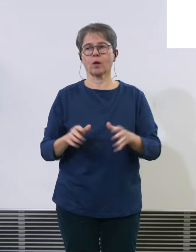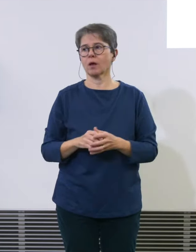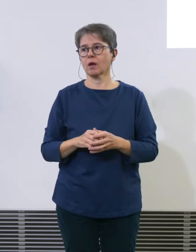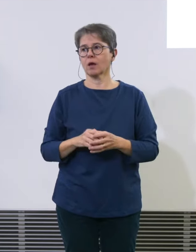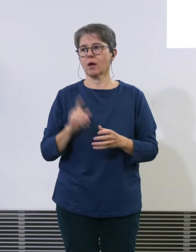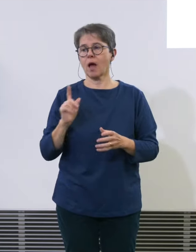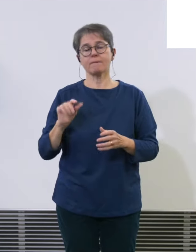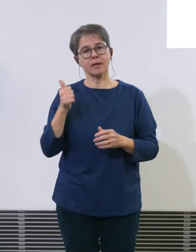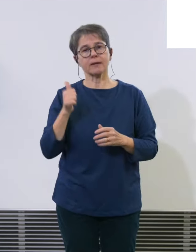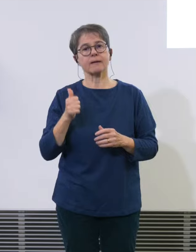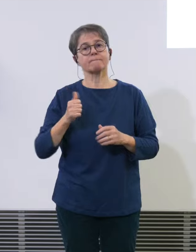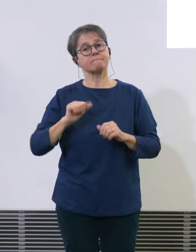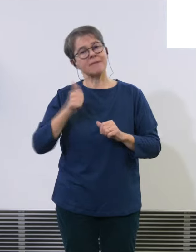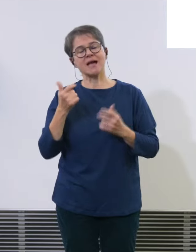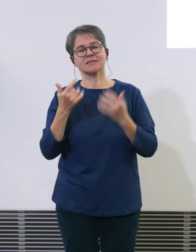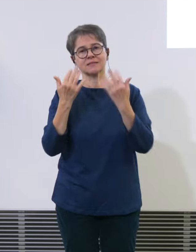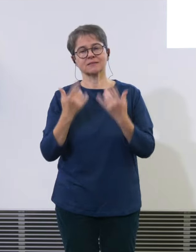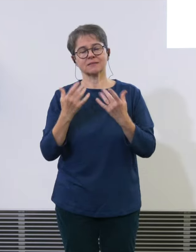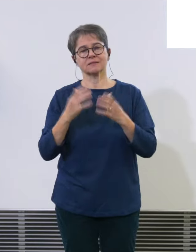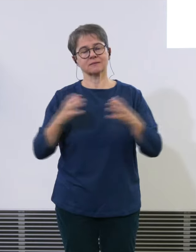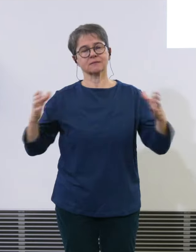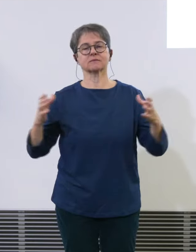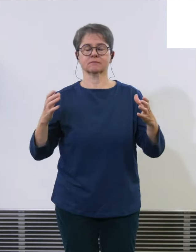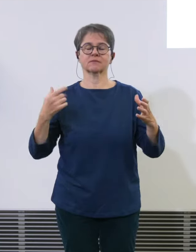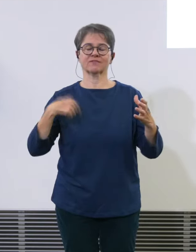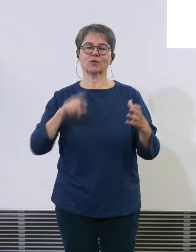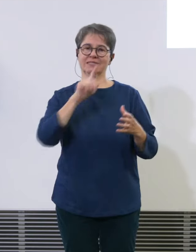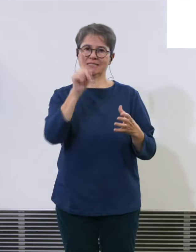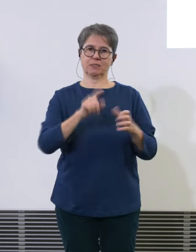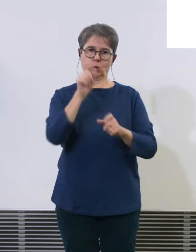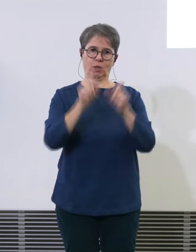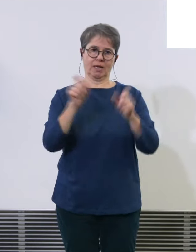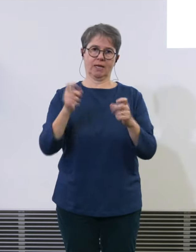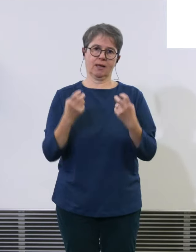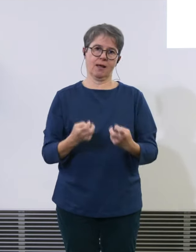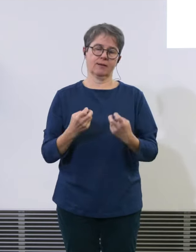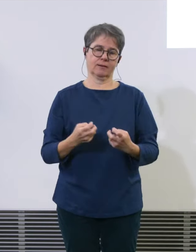Fluglärm wird primär von Zürcher der Krieg Zeit Danke